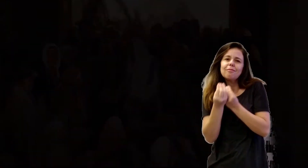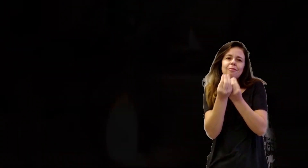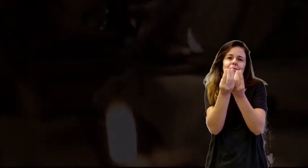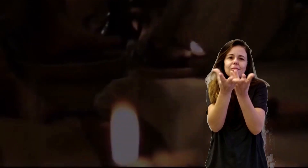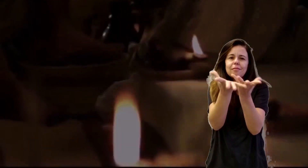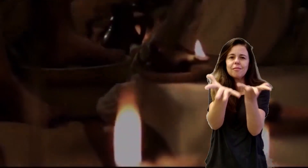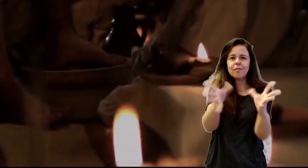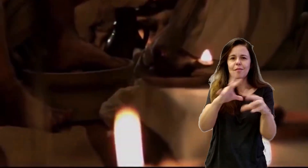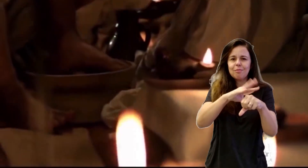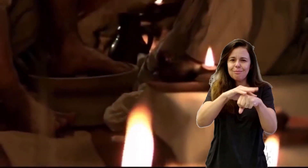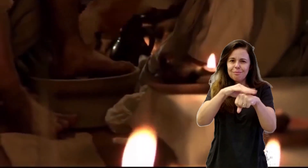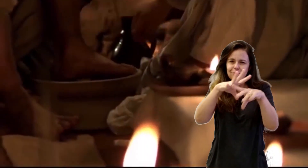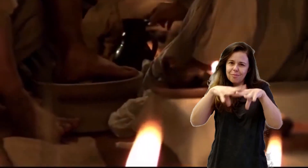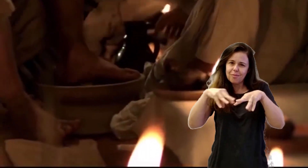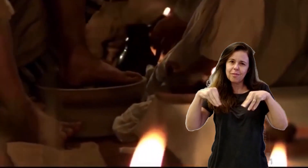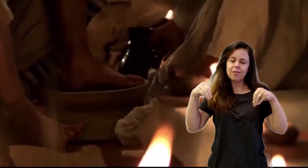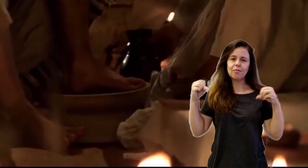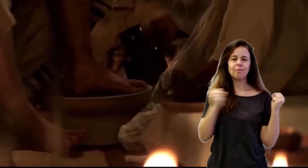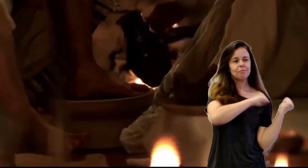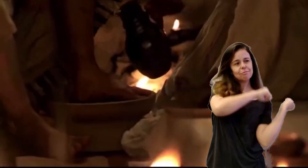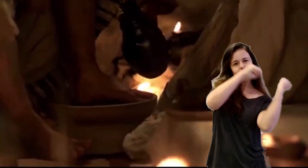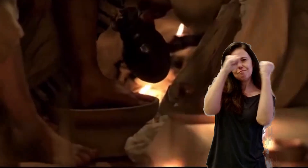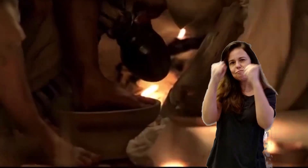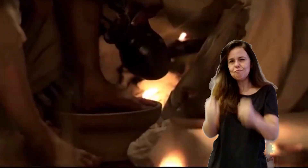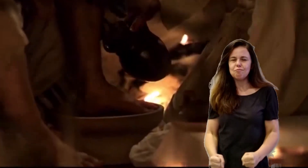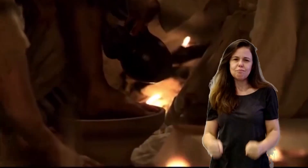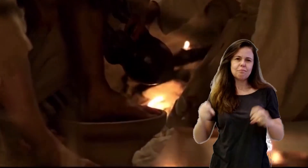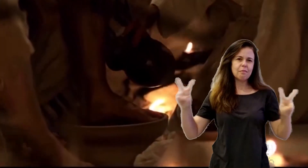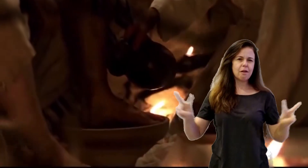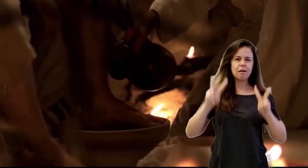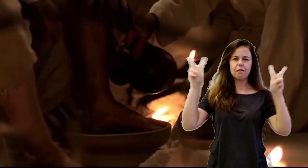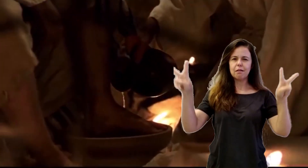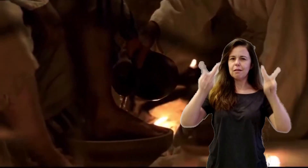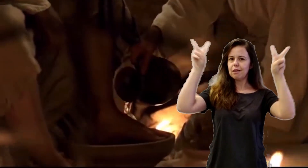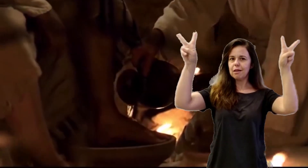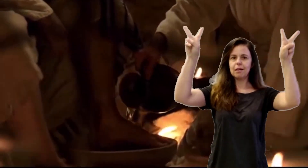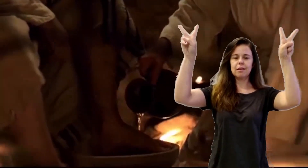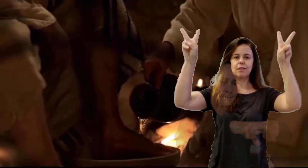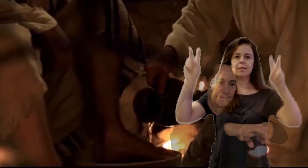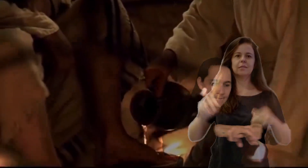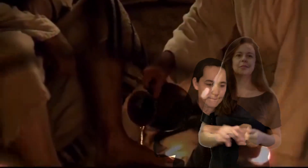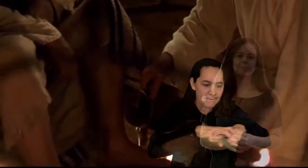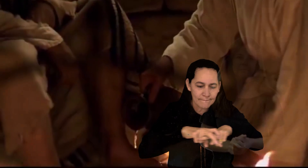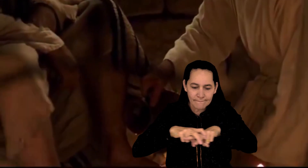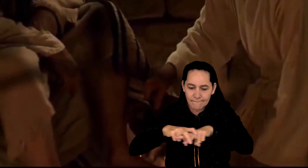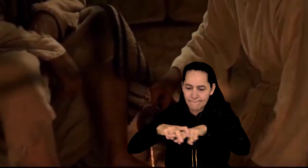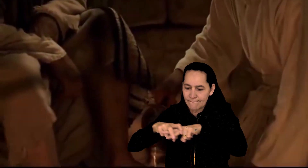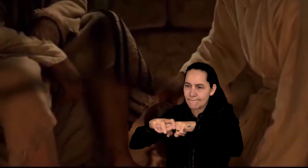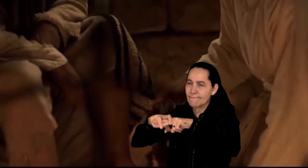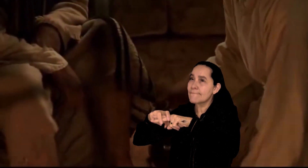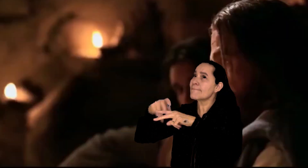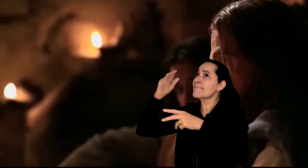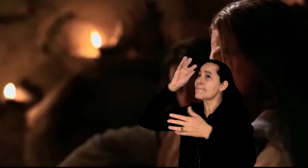virtude e valor Pela fé que os